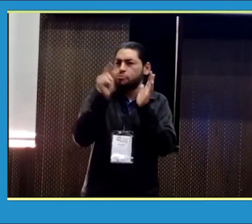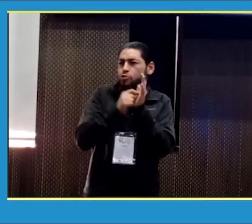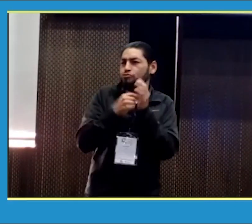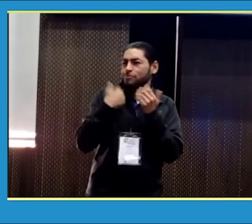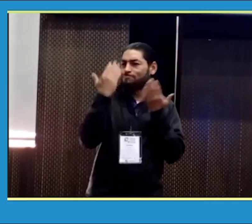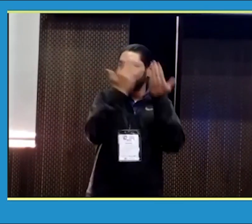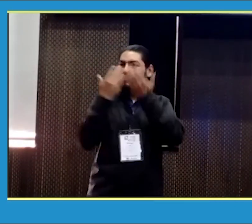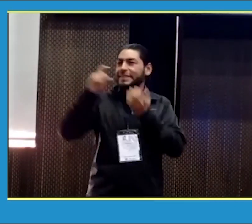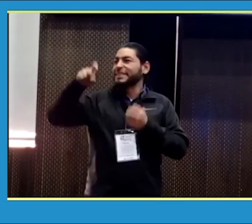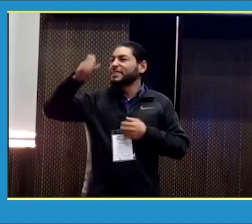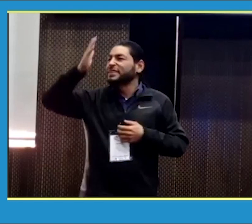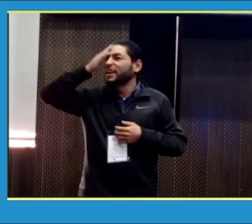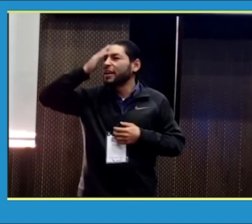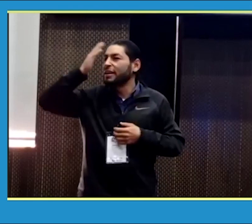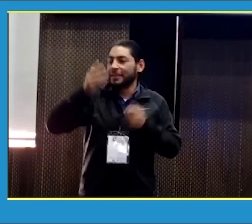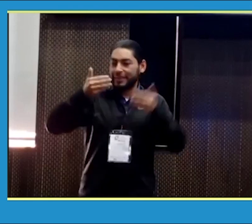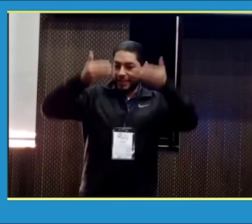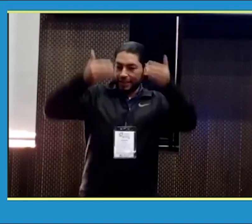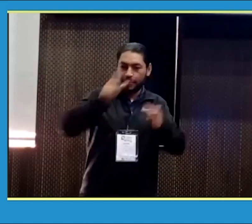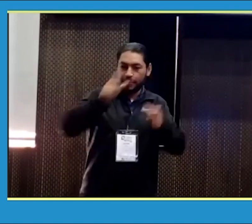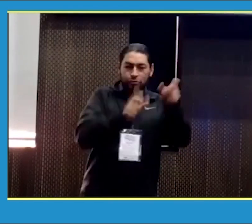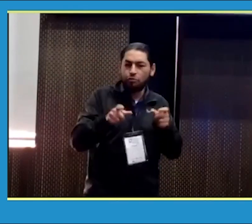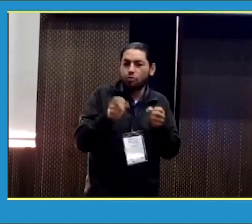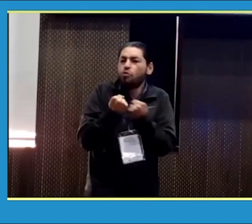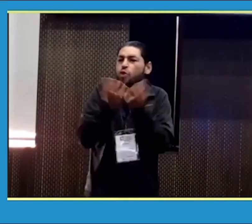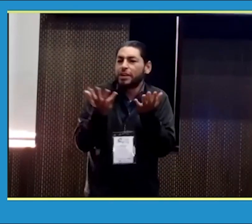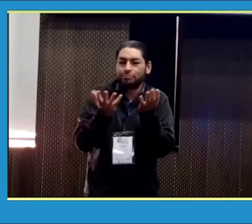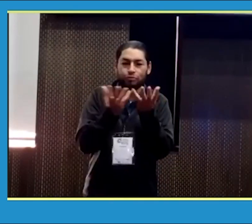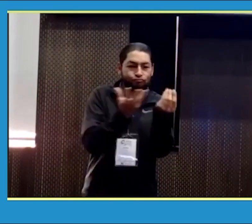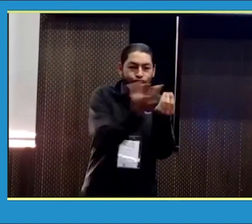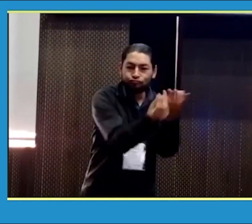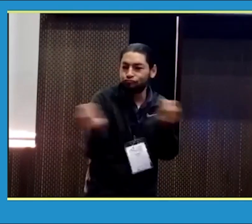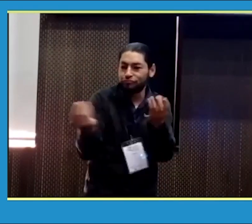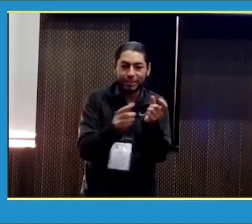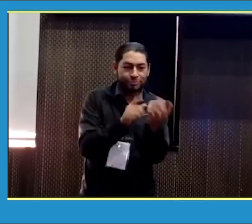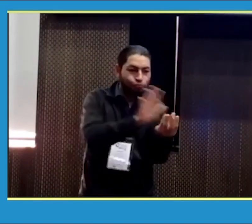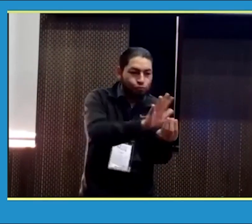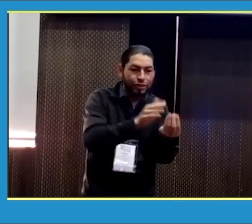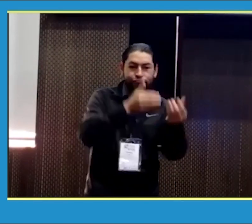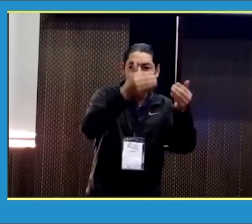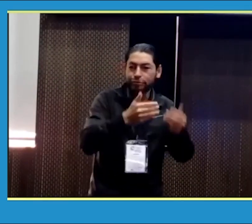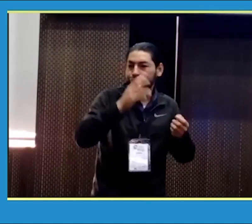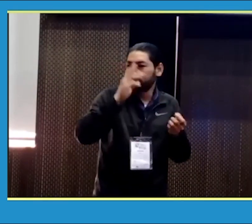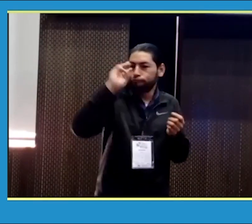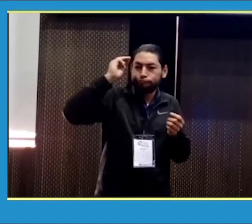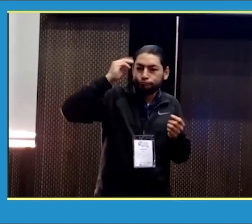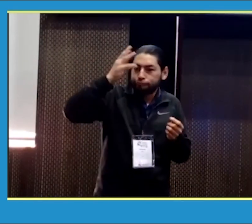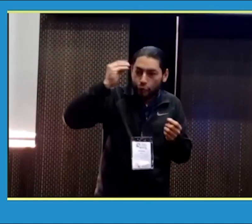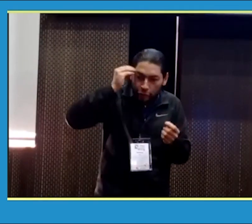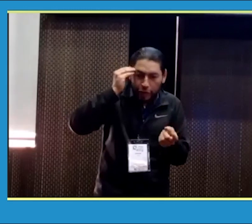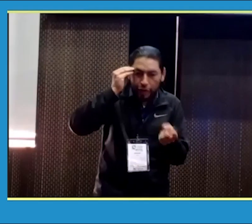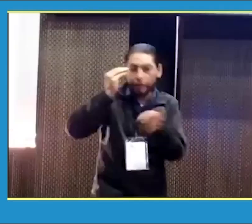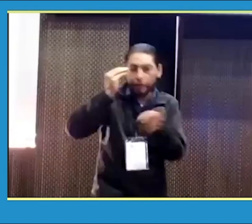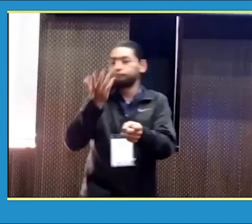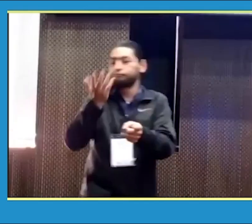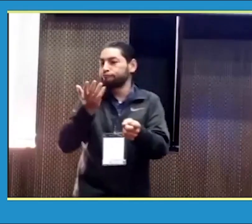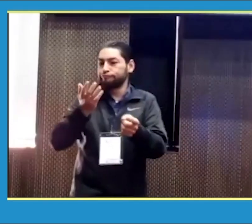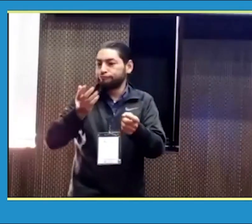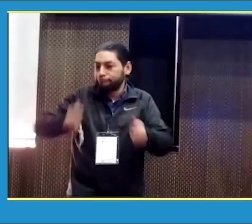la anterior exposición, pues veo que están divididos por diferentes grupos las